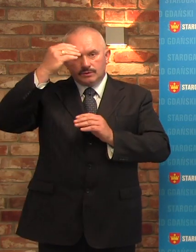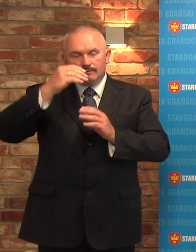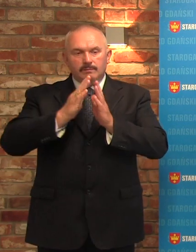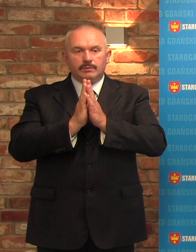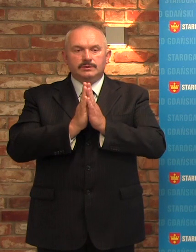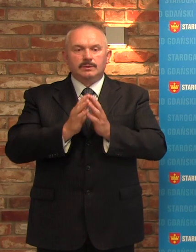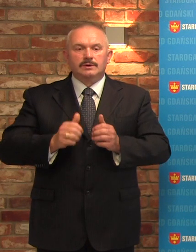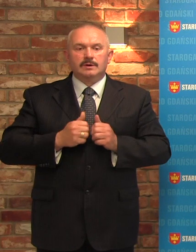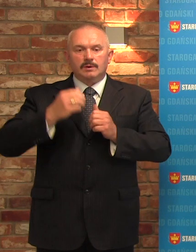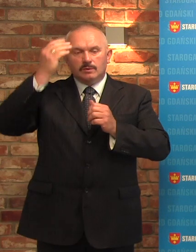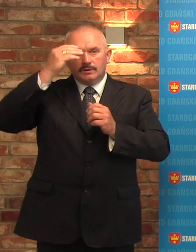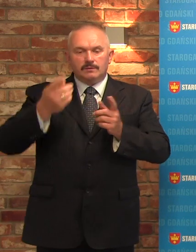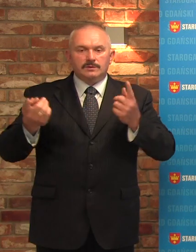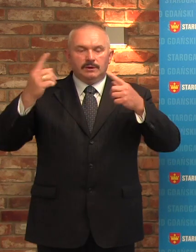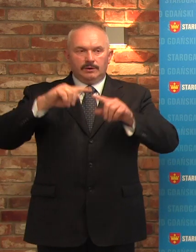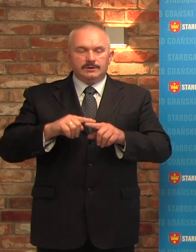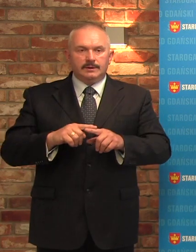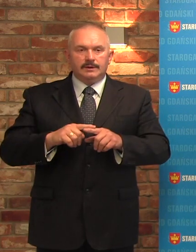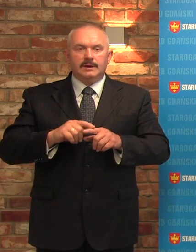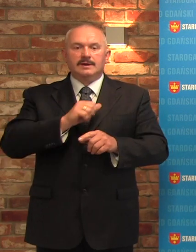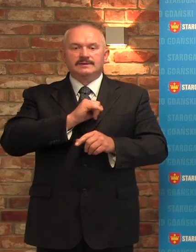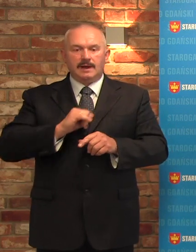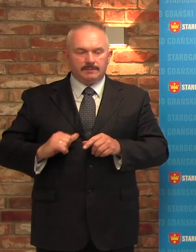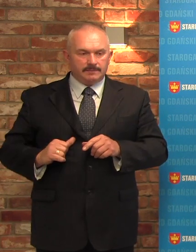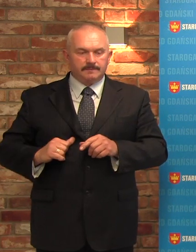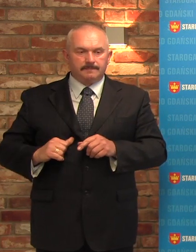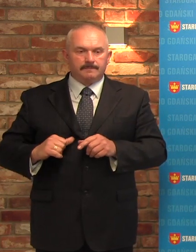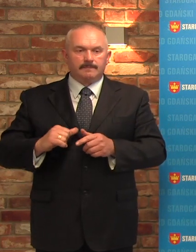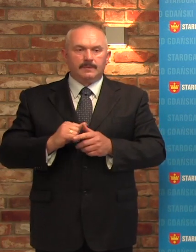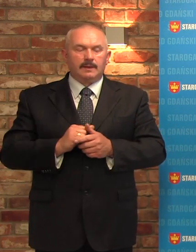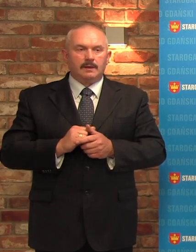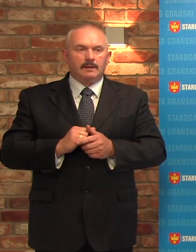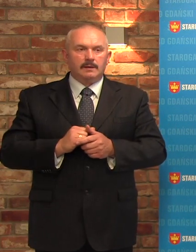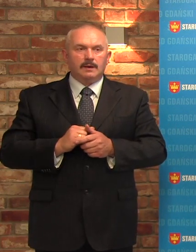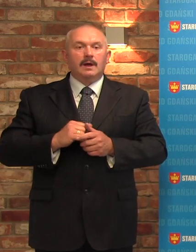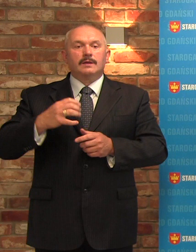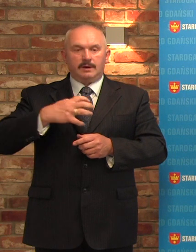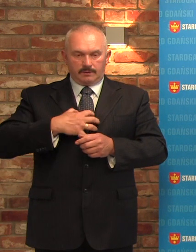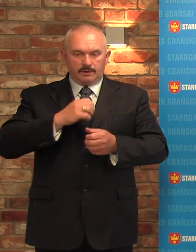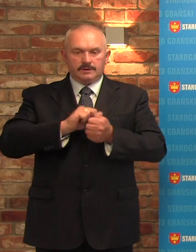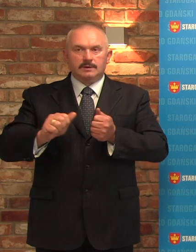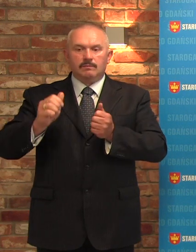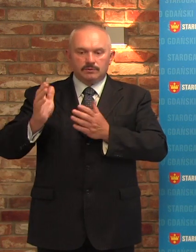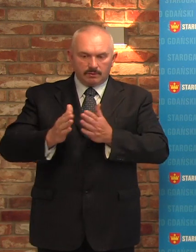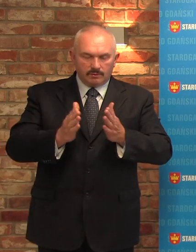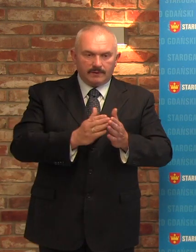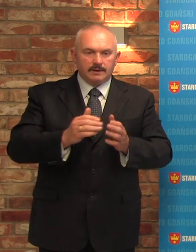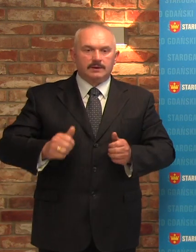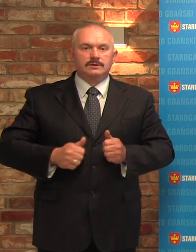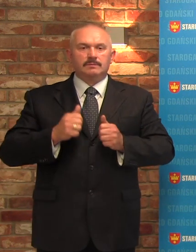jest taka, aby uczniowie przychodzili na te egzaminy sami. I oczywiście dyrektorzy są przygotowani do tego, aby